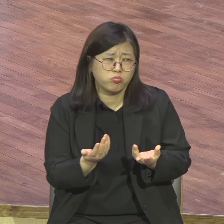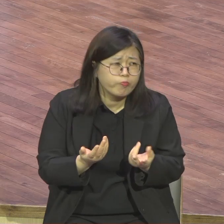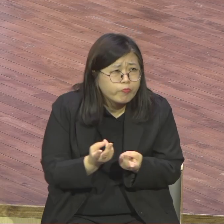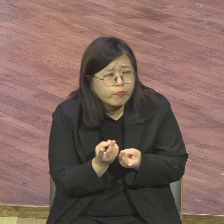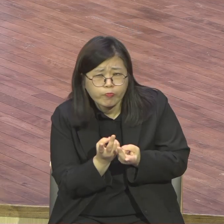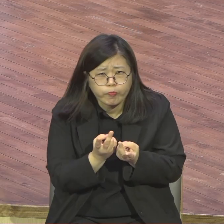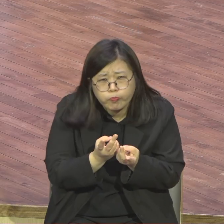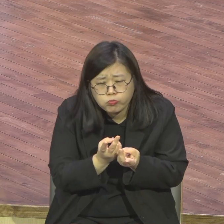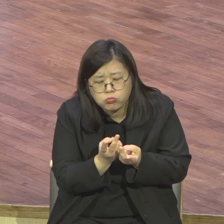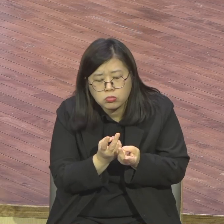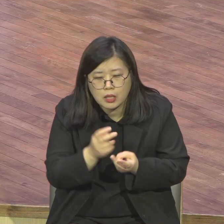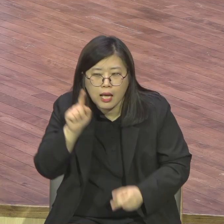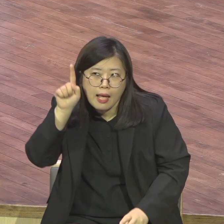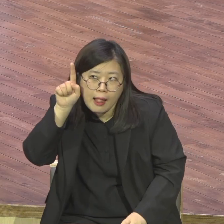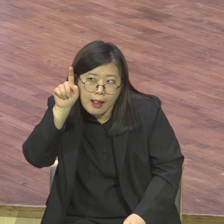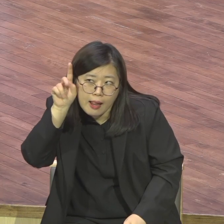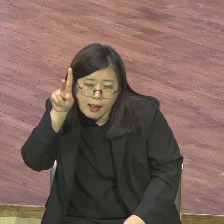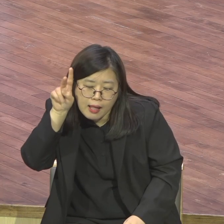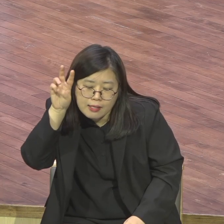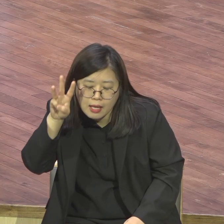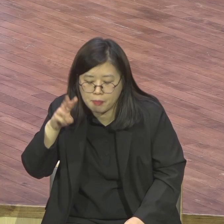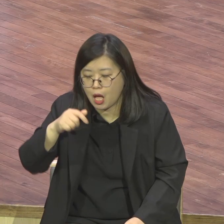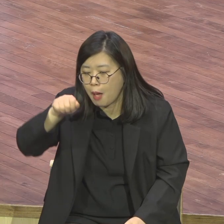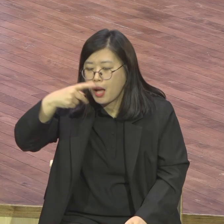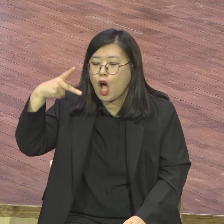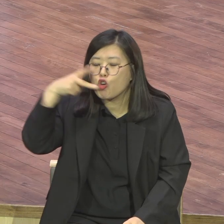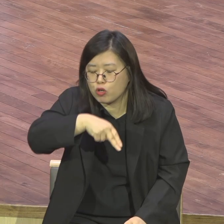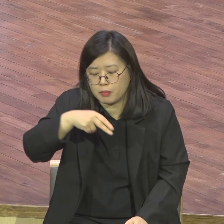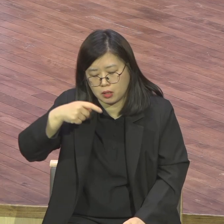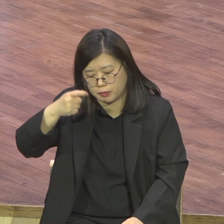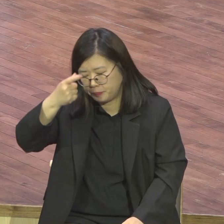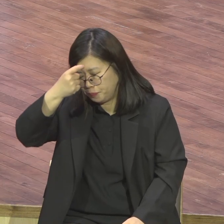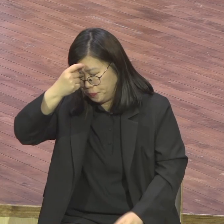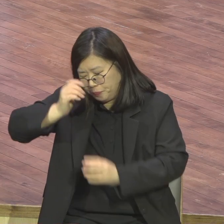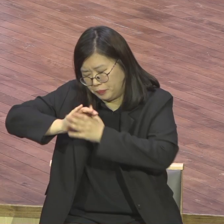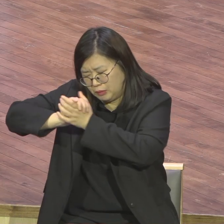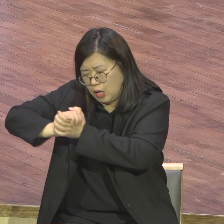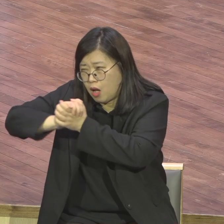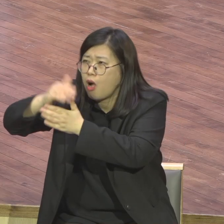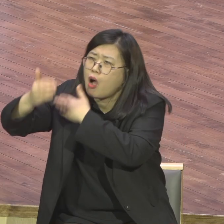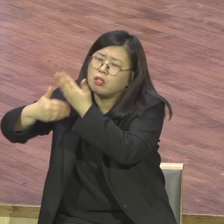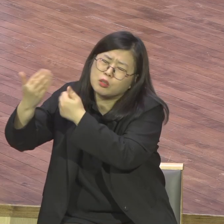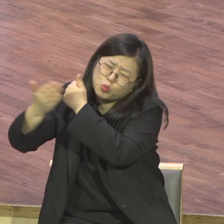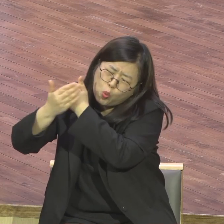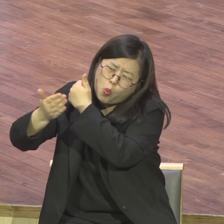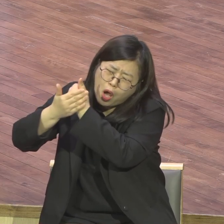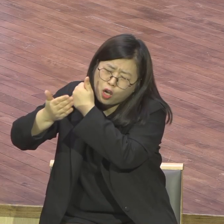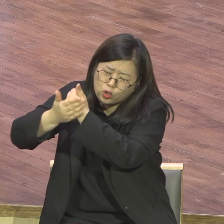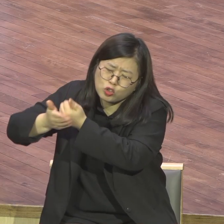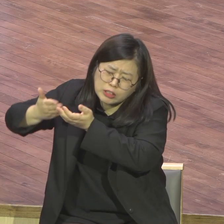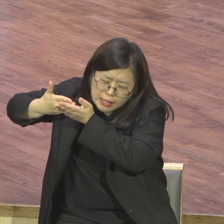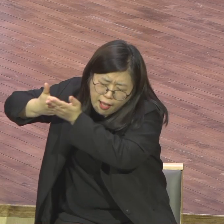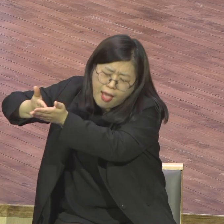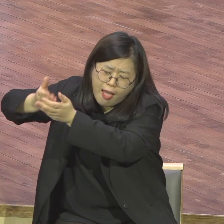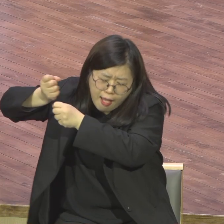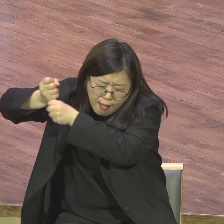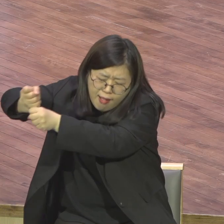말입니까 3일씩 굶어가면서 금식하면서 기도했어요 하나님이 이렇게 해라 저렇게 해라 생각나게 하시리라